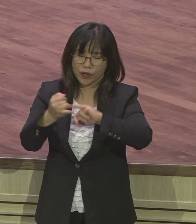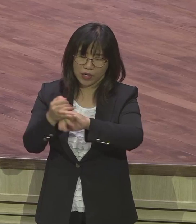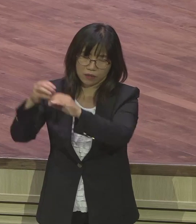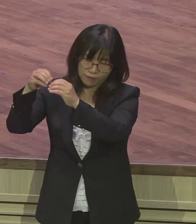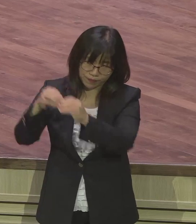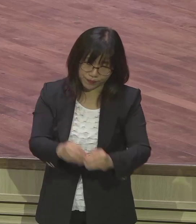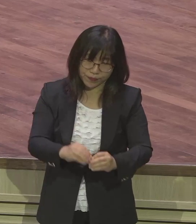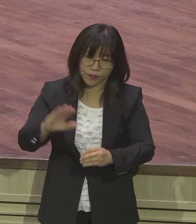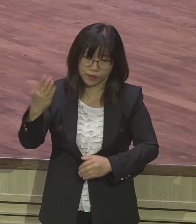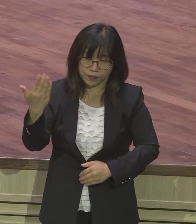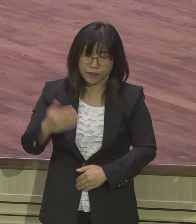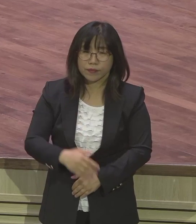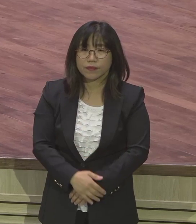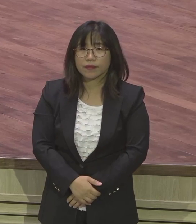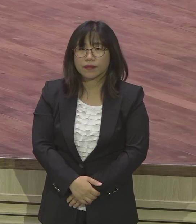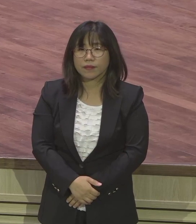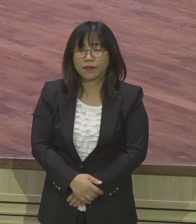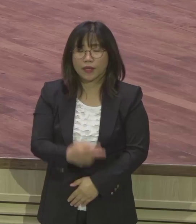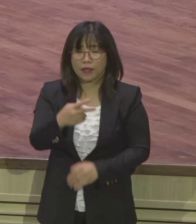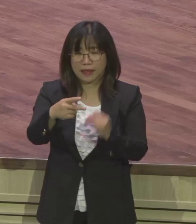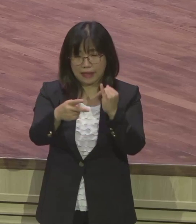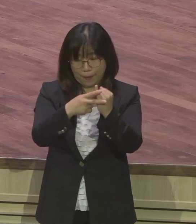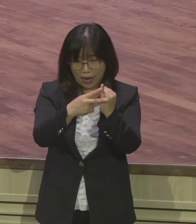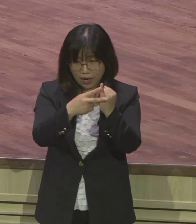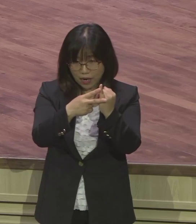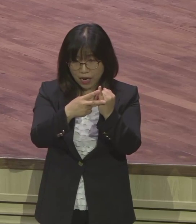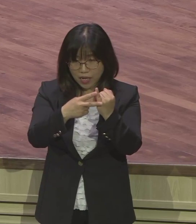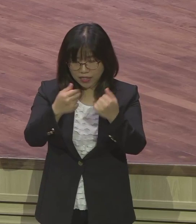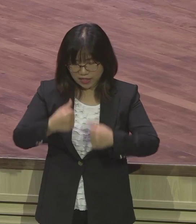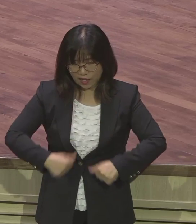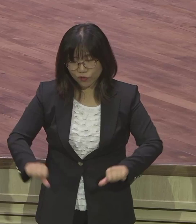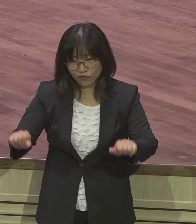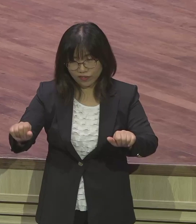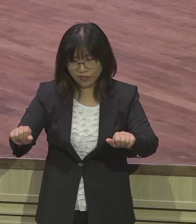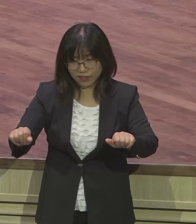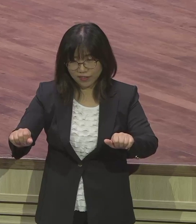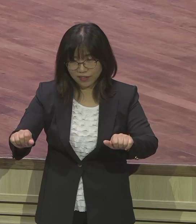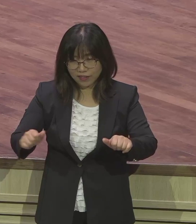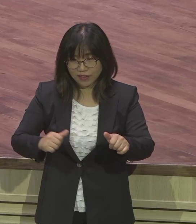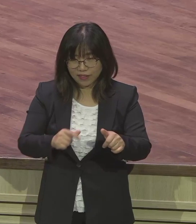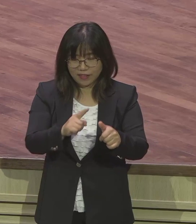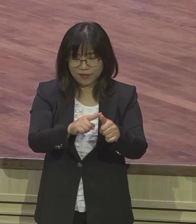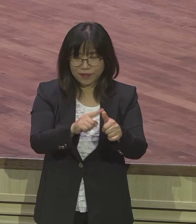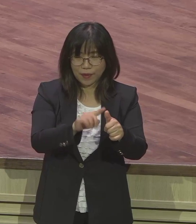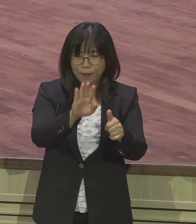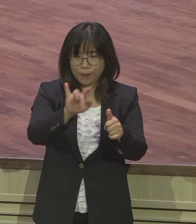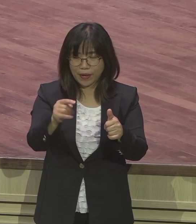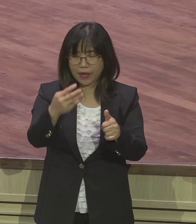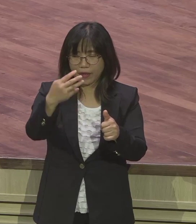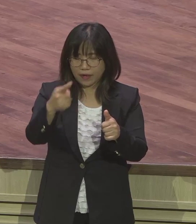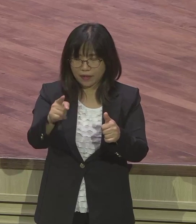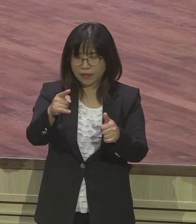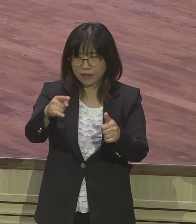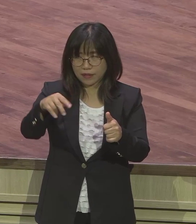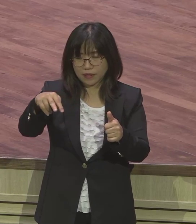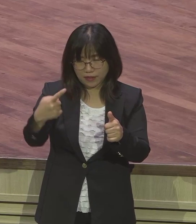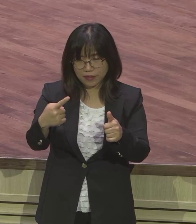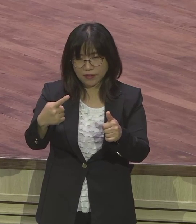다말은 상둥이를 낳았습니다 이 중에 베레스를 통해서 언약의